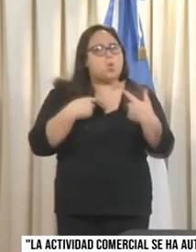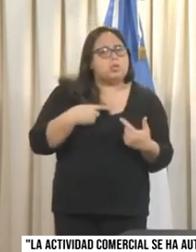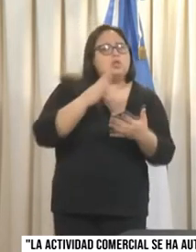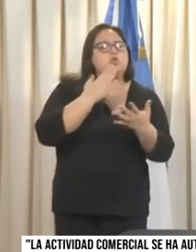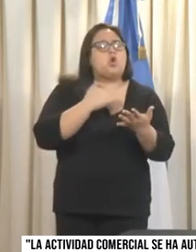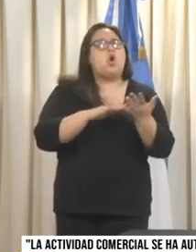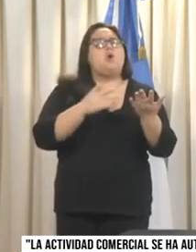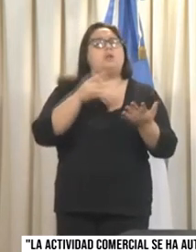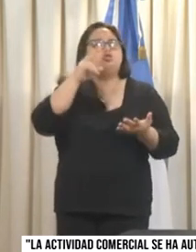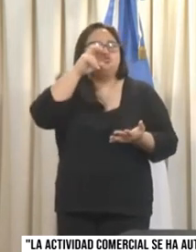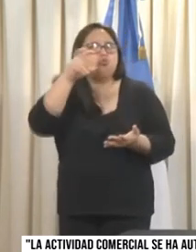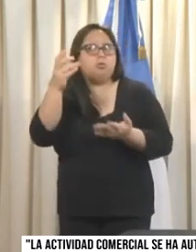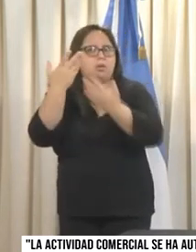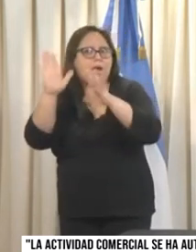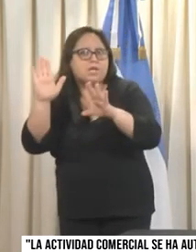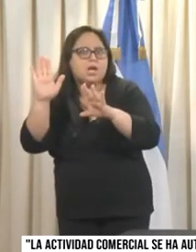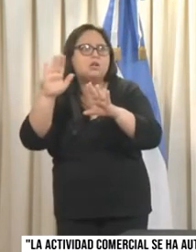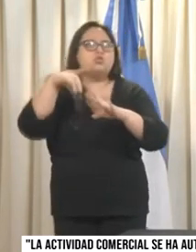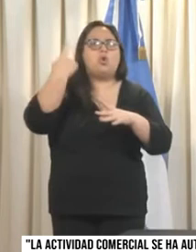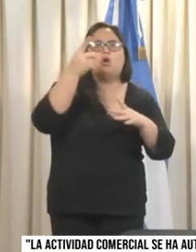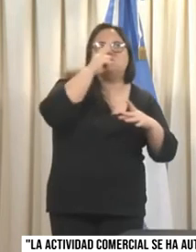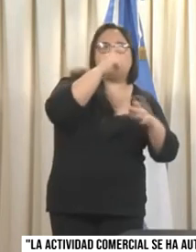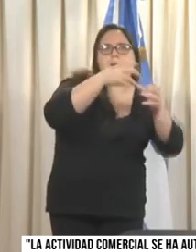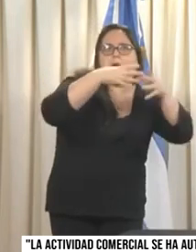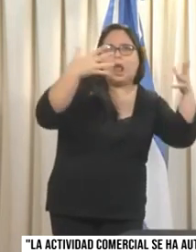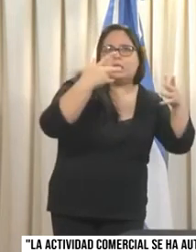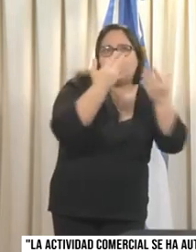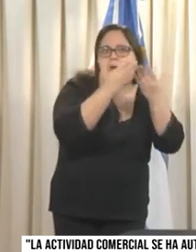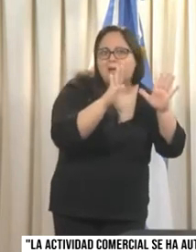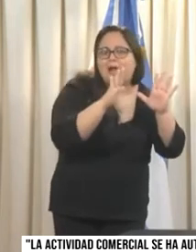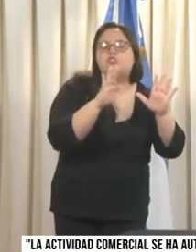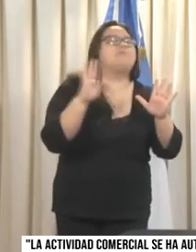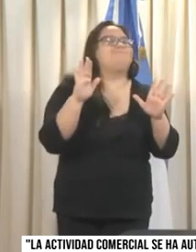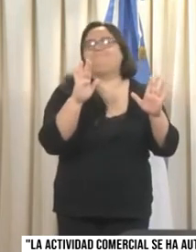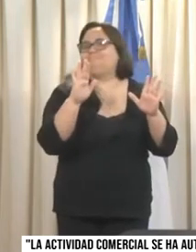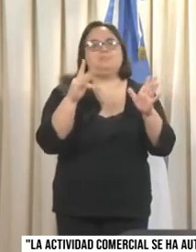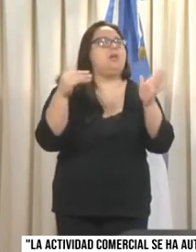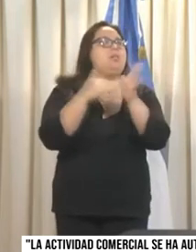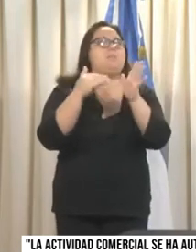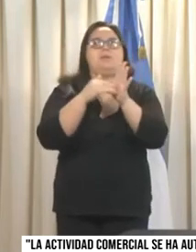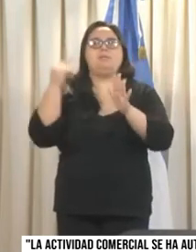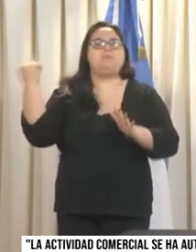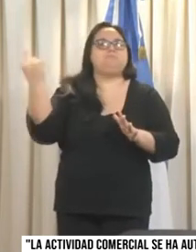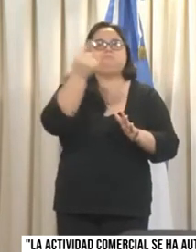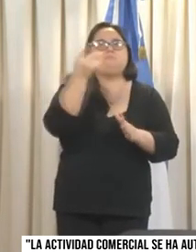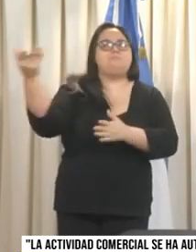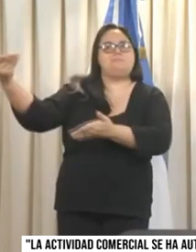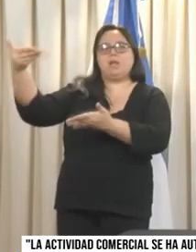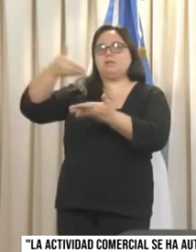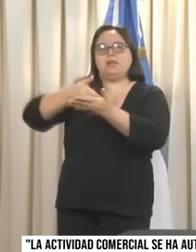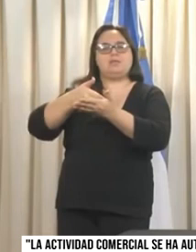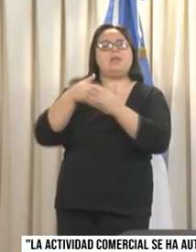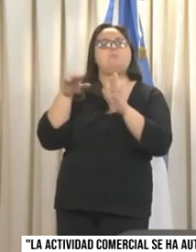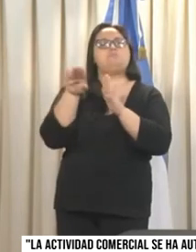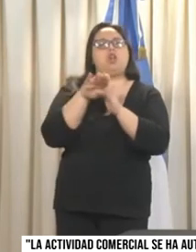los paseos de compras. Estos paseos de compras están sujetos a su autorización, la presentación de los protocolos, al estudio que va a ser el Comité